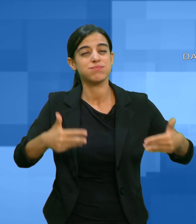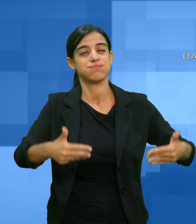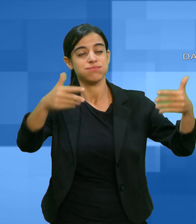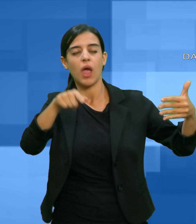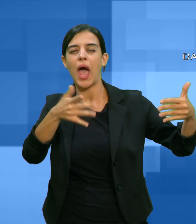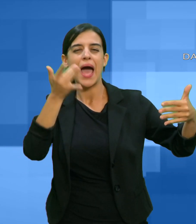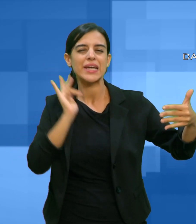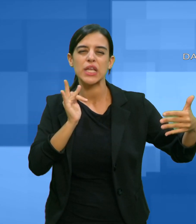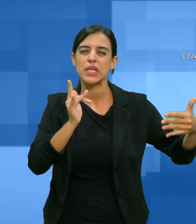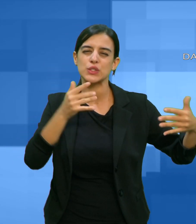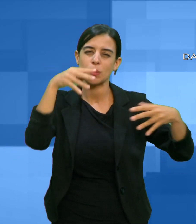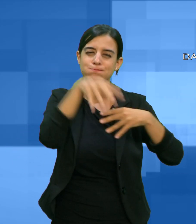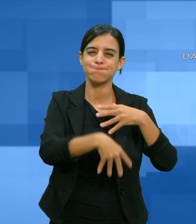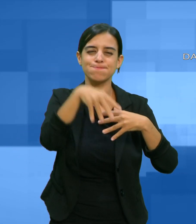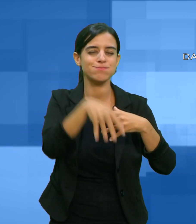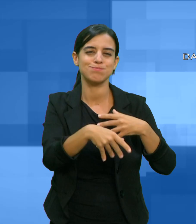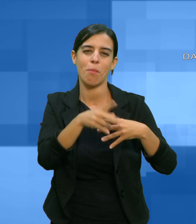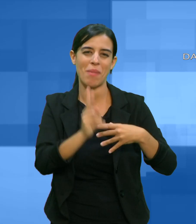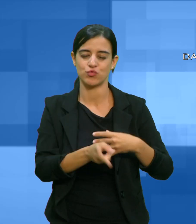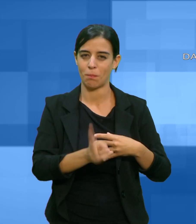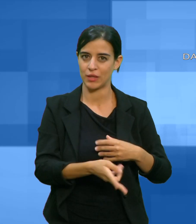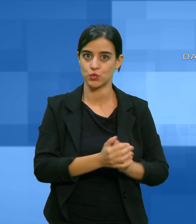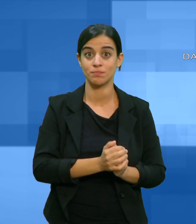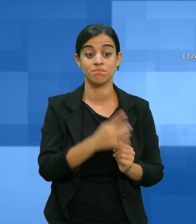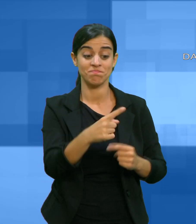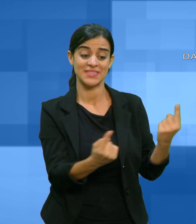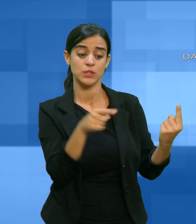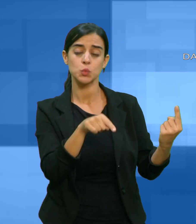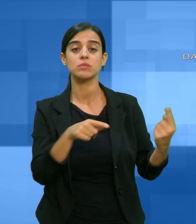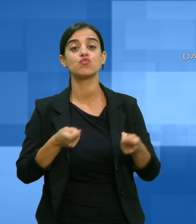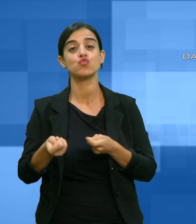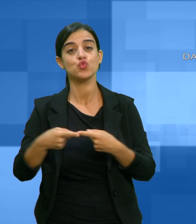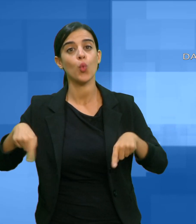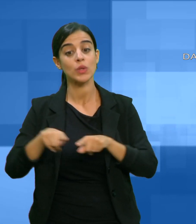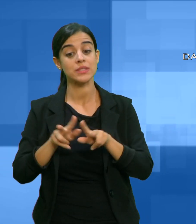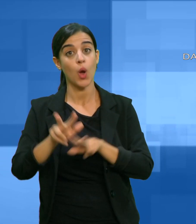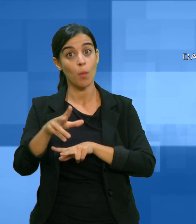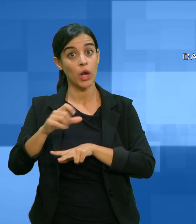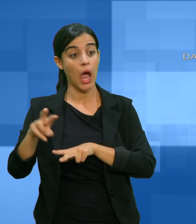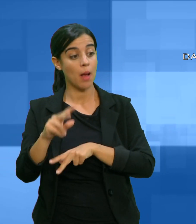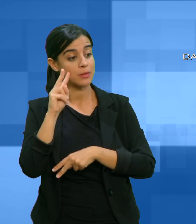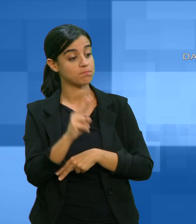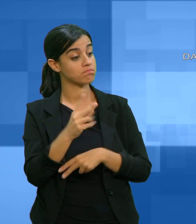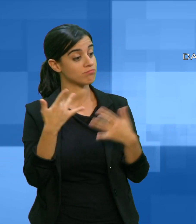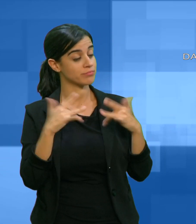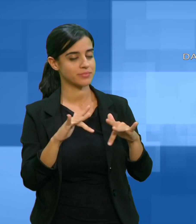non ha lasciato indifferente la giunta comunale di Cabras. L'incolumità delle persone